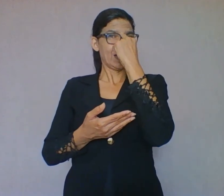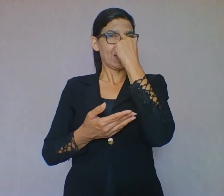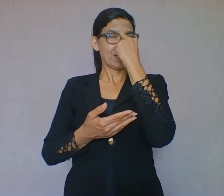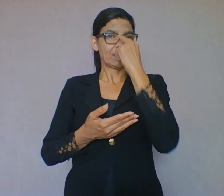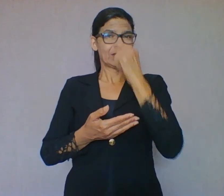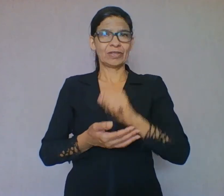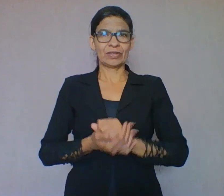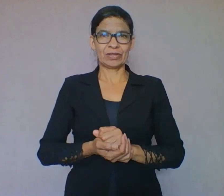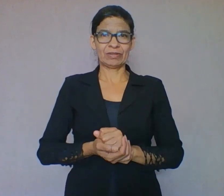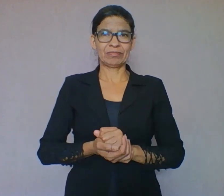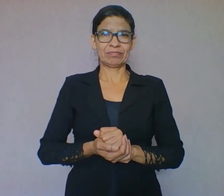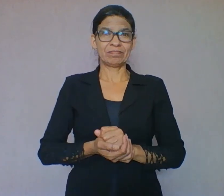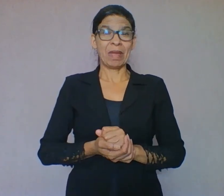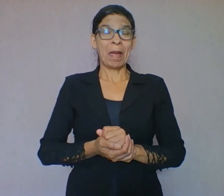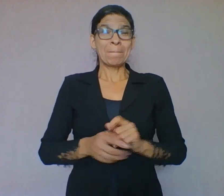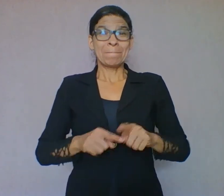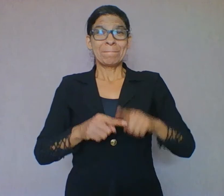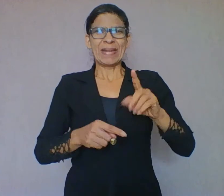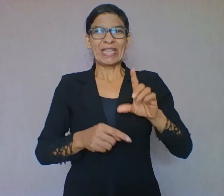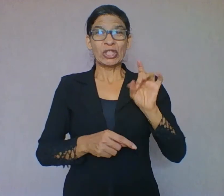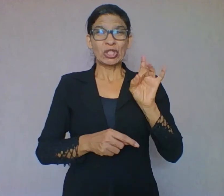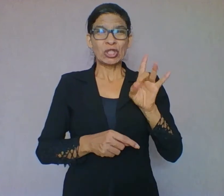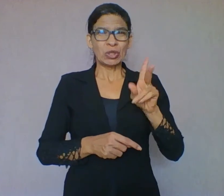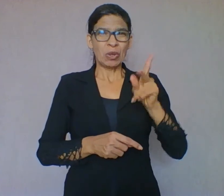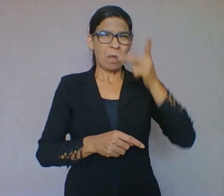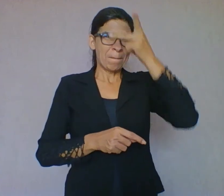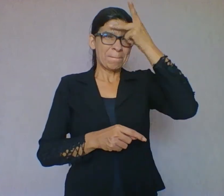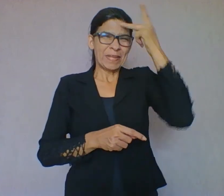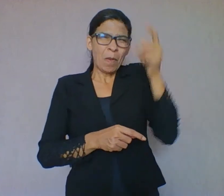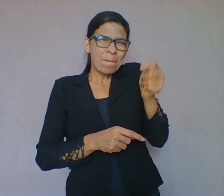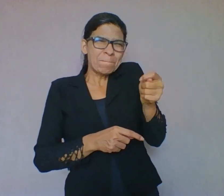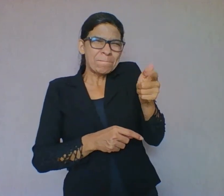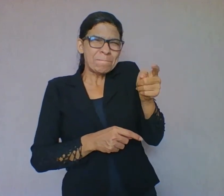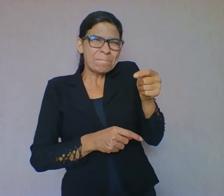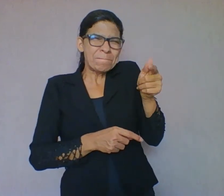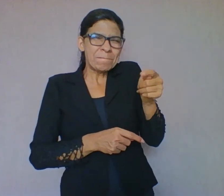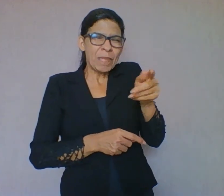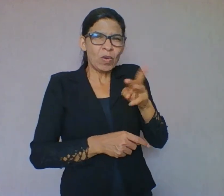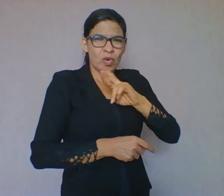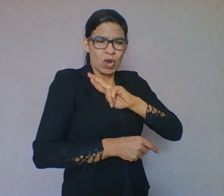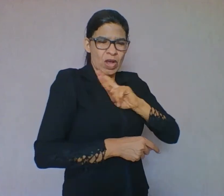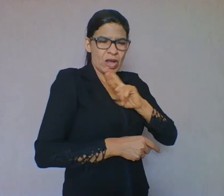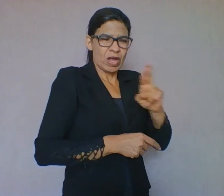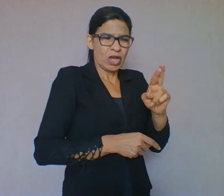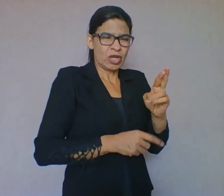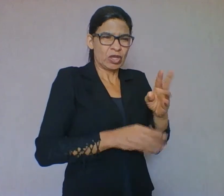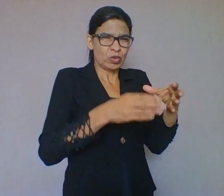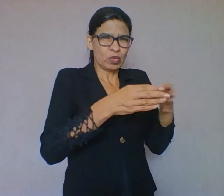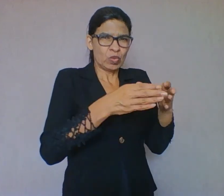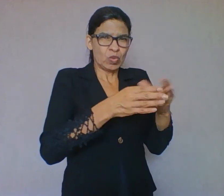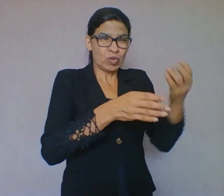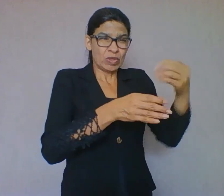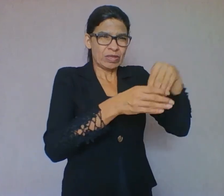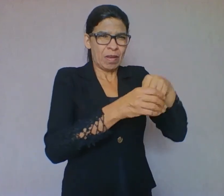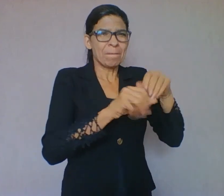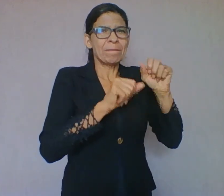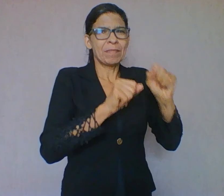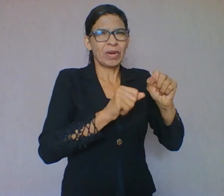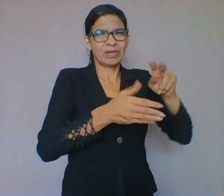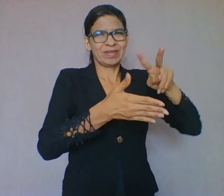restritos aos religiosos. Acreditava-se a que a leitura tinha poder subversivo, representava risco